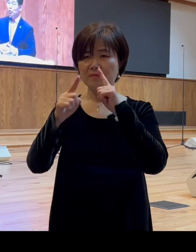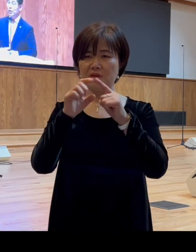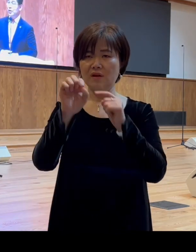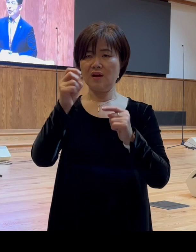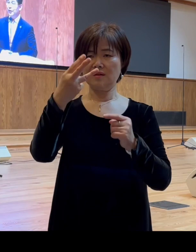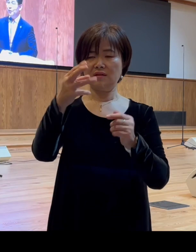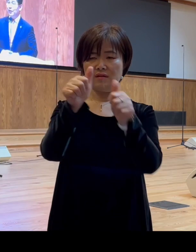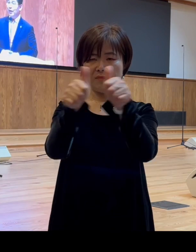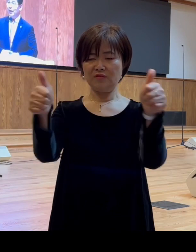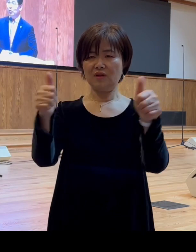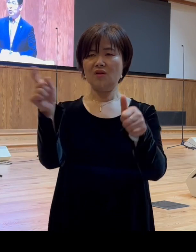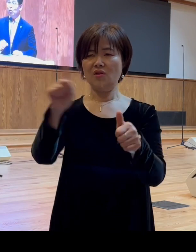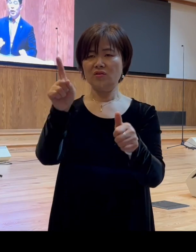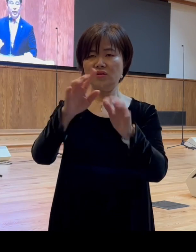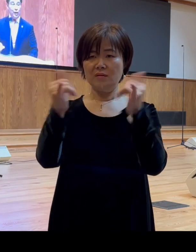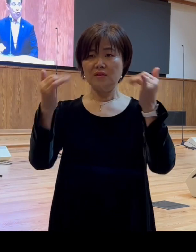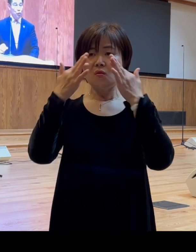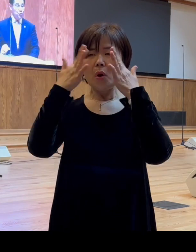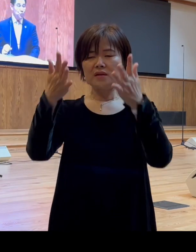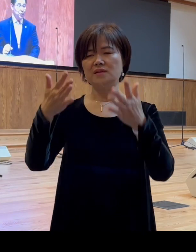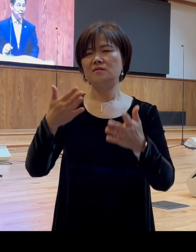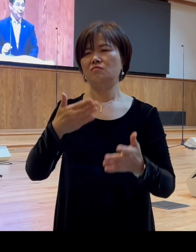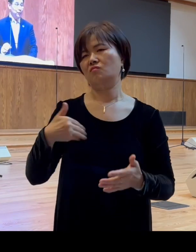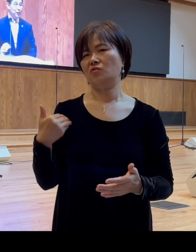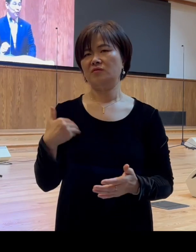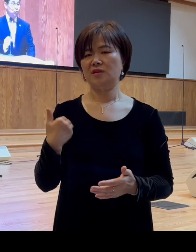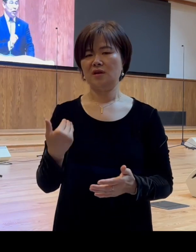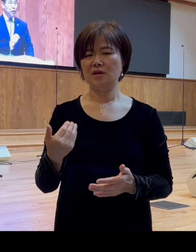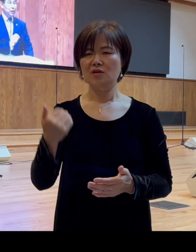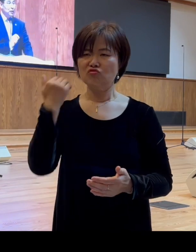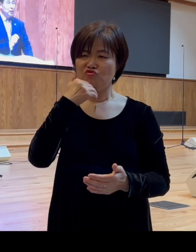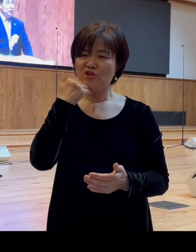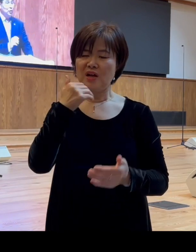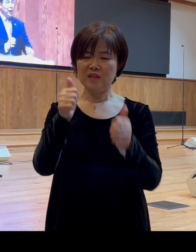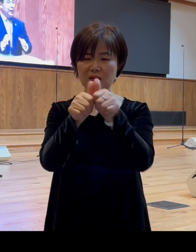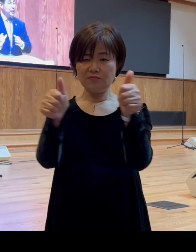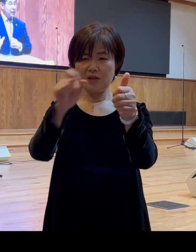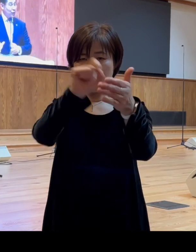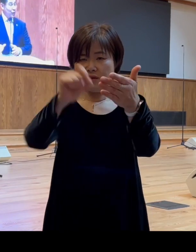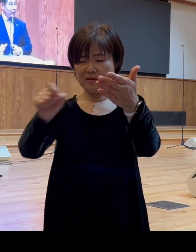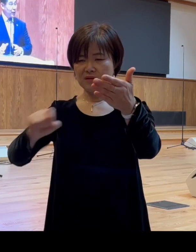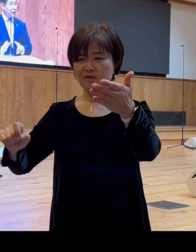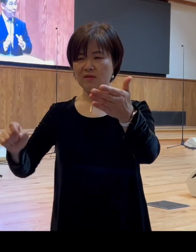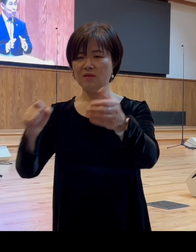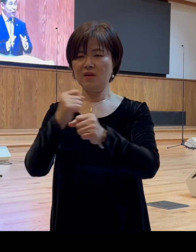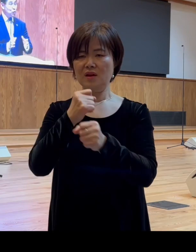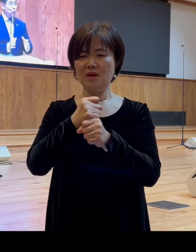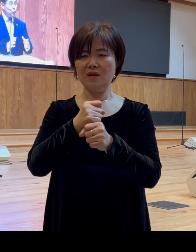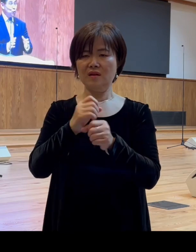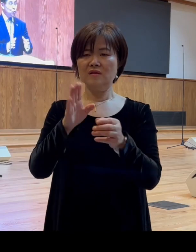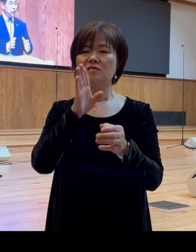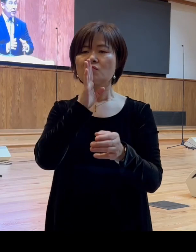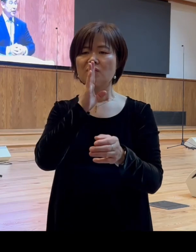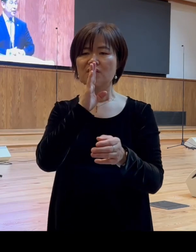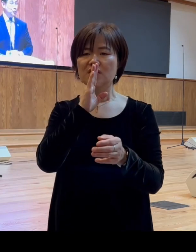우리가 정확히 알 수 없습니다 왜냐하면 누가가 어떤 알렉산더에 대한 인물의 정보를 주지 않기 때문이죠